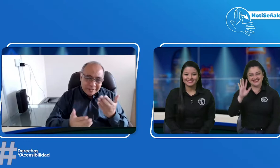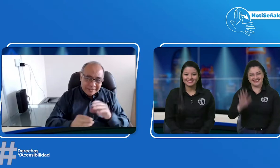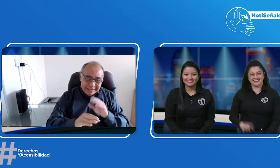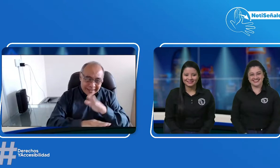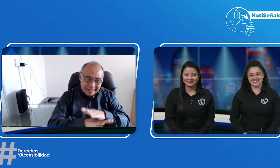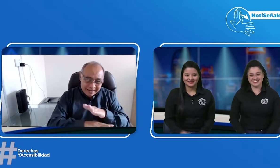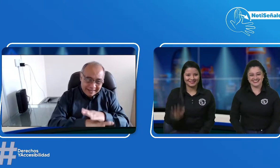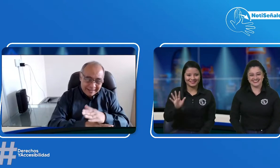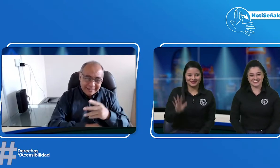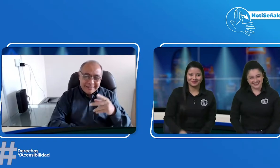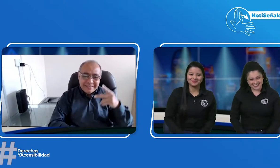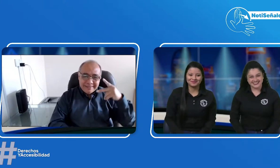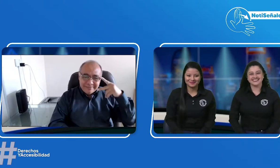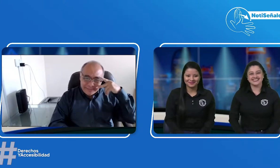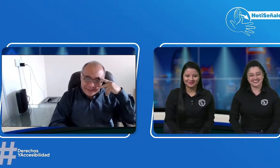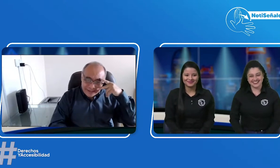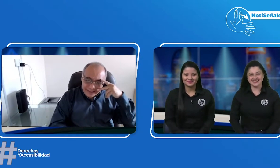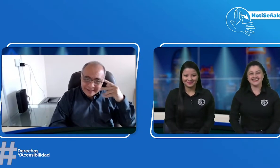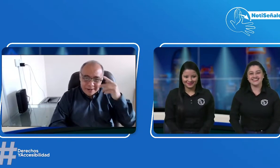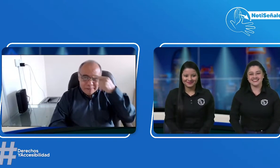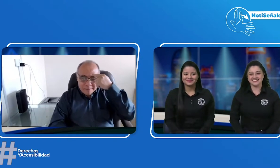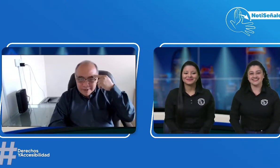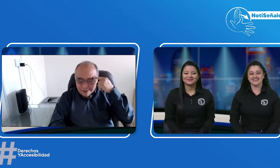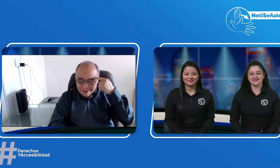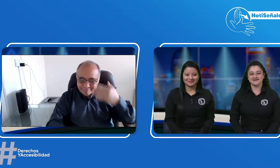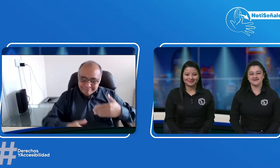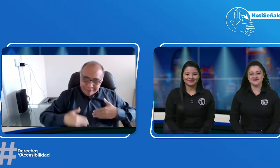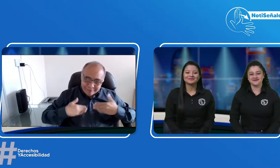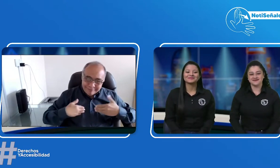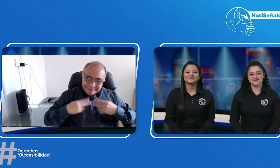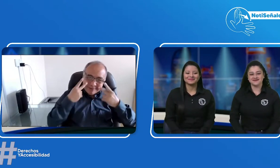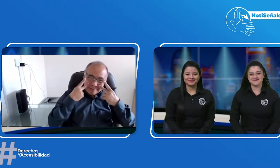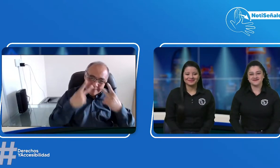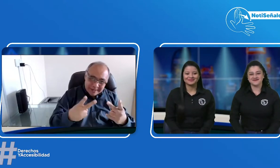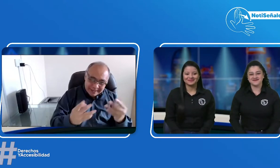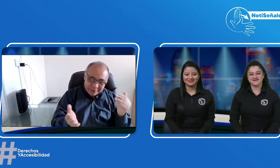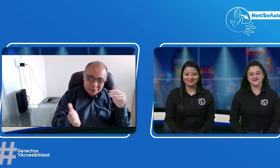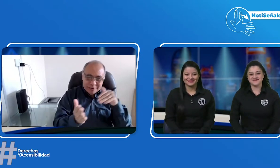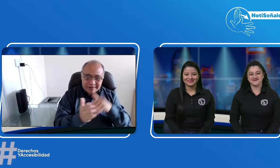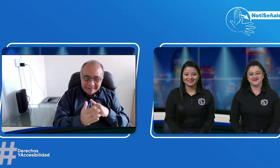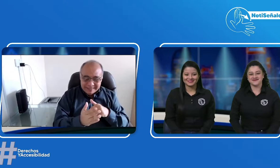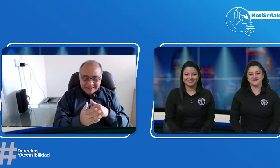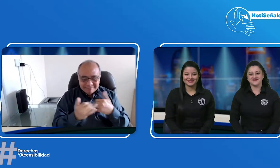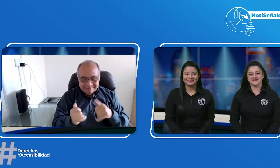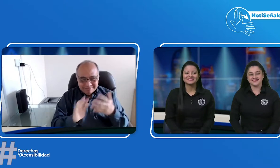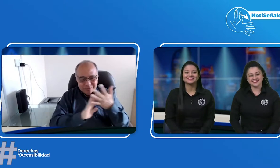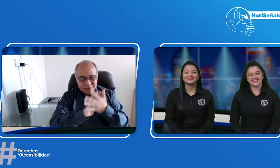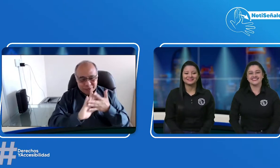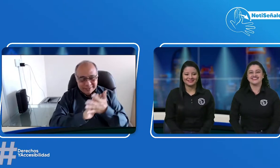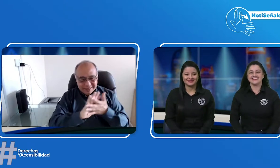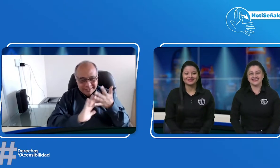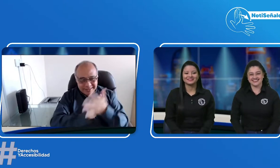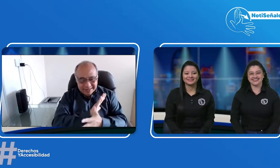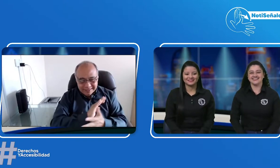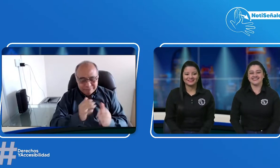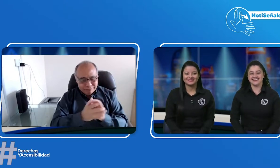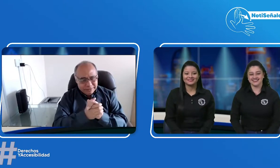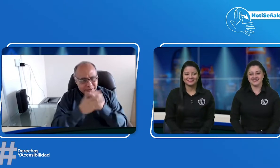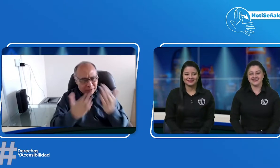Hola, muy buenas tardes, Erika, Paula. Qué contento estoy de poder volver a verlas en